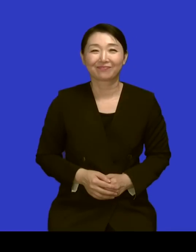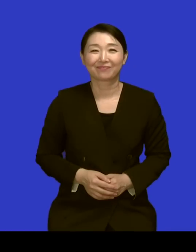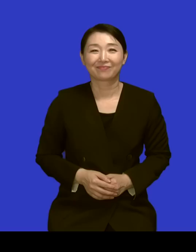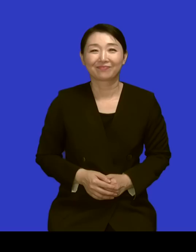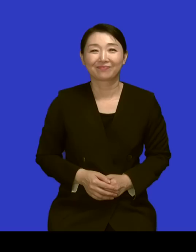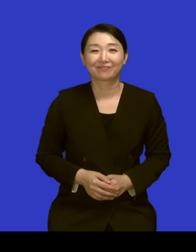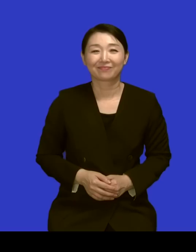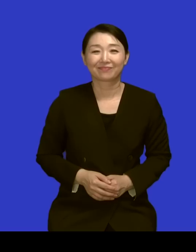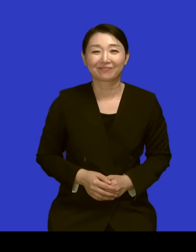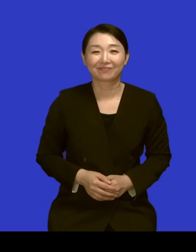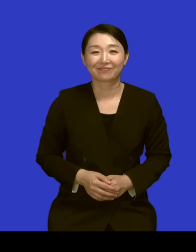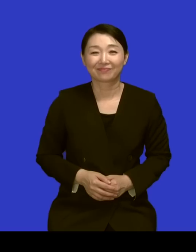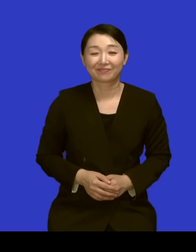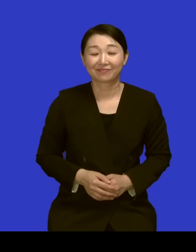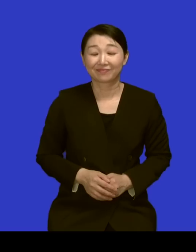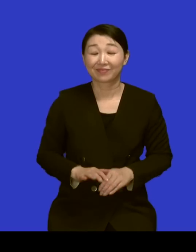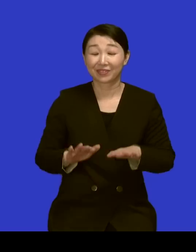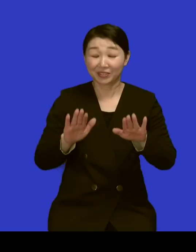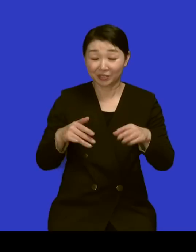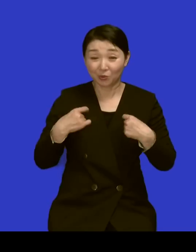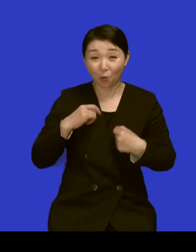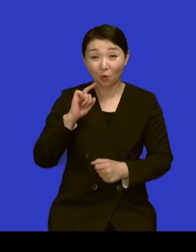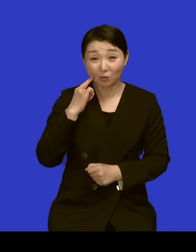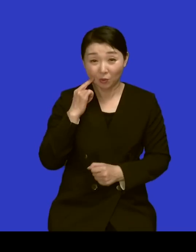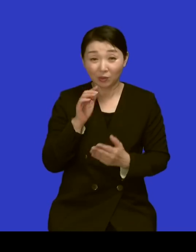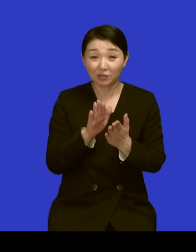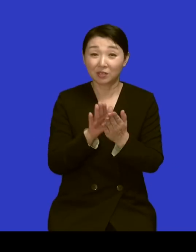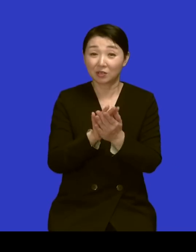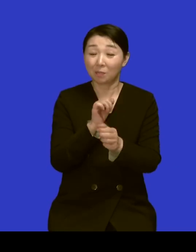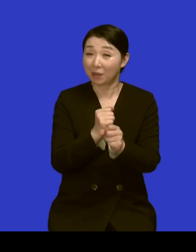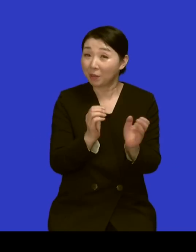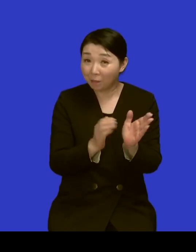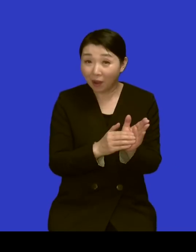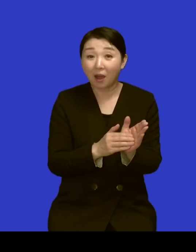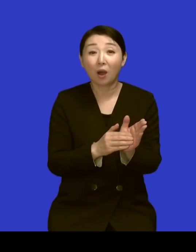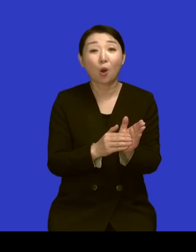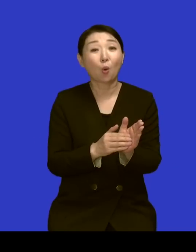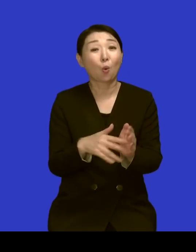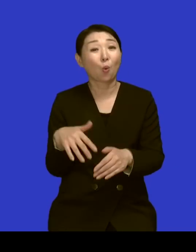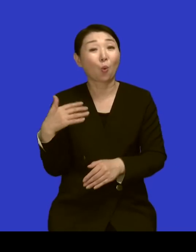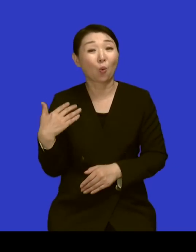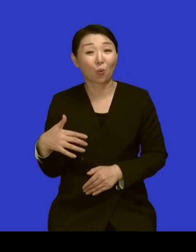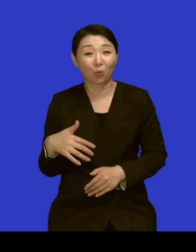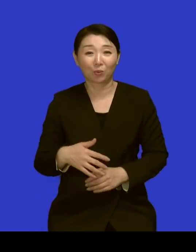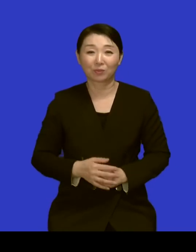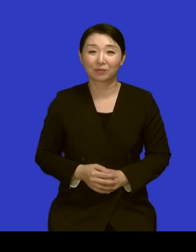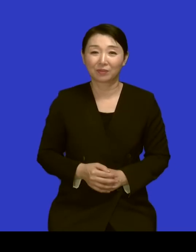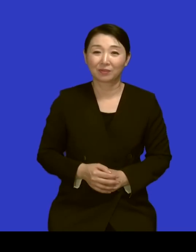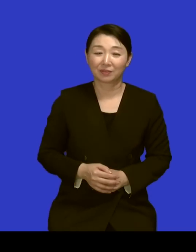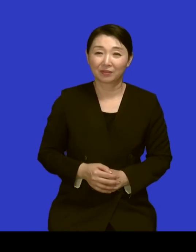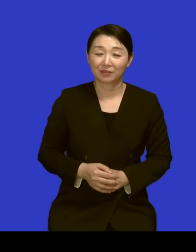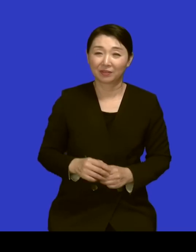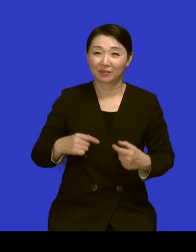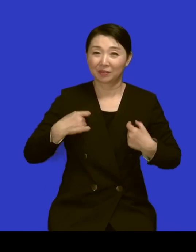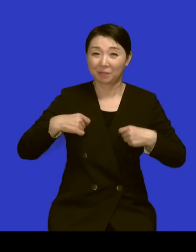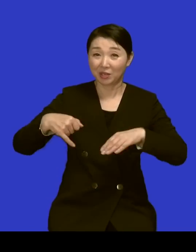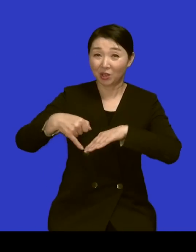뭔가 그 지금 현재 입고 계신 것도 직접 디자인 하신 거죠? 네네 그렇겠죠 패션 디자인을 꿈꾸는 많은 후배도 있을 텐데